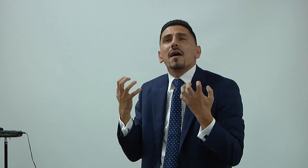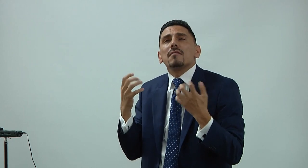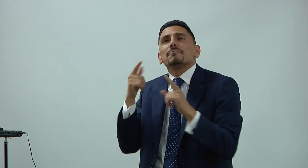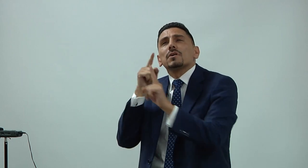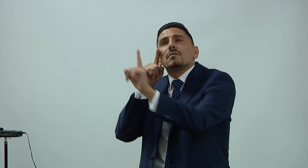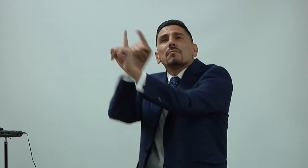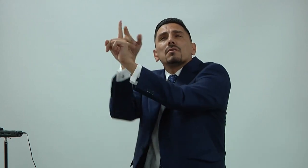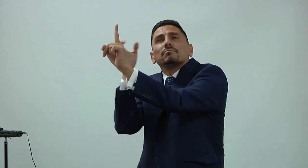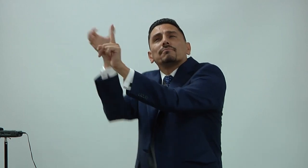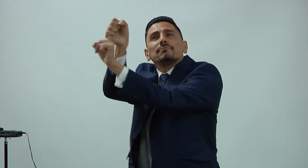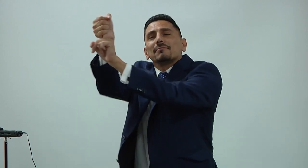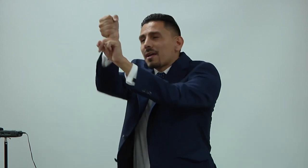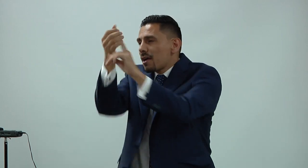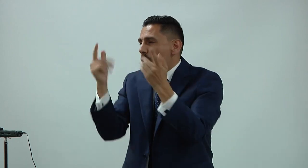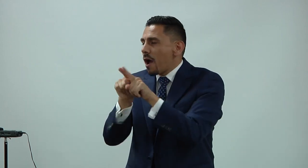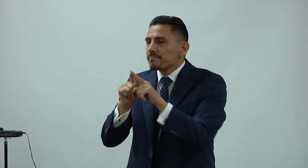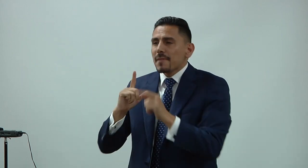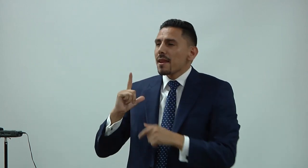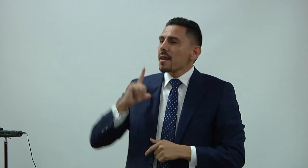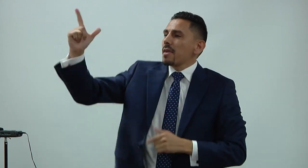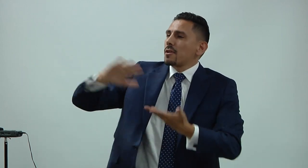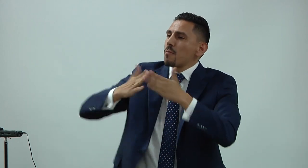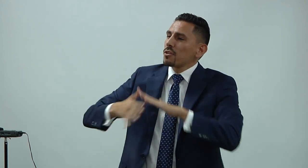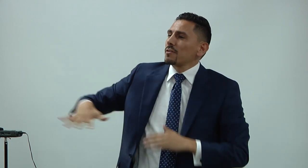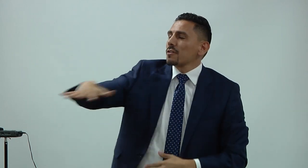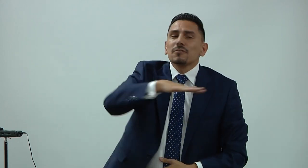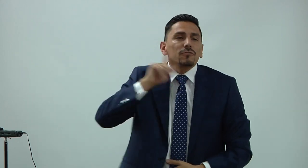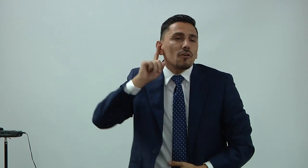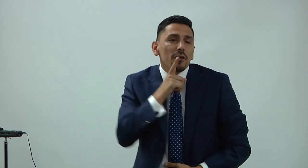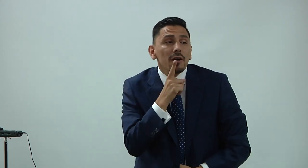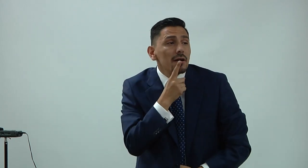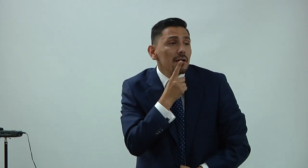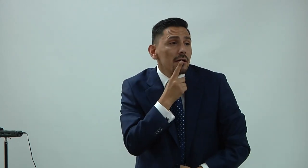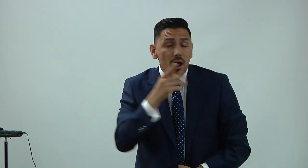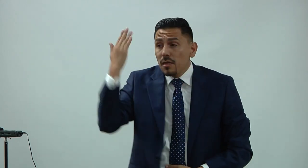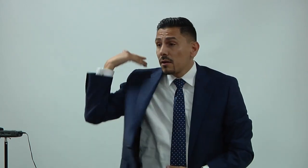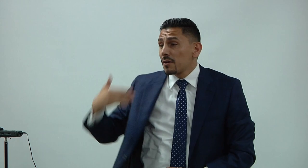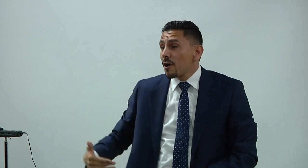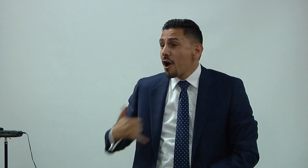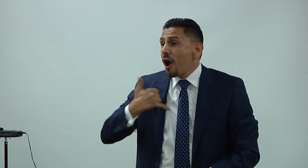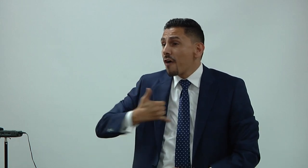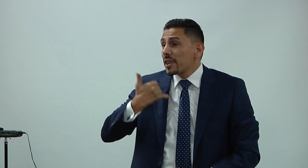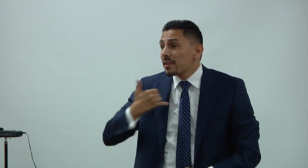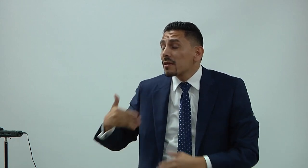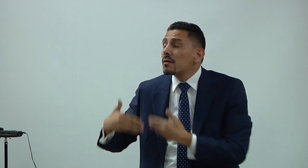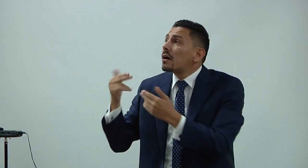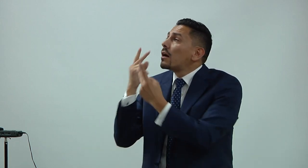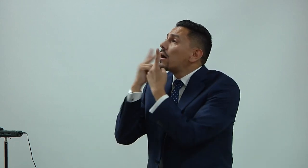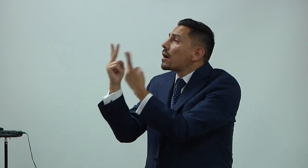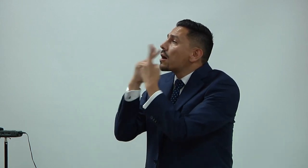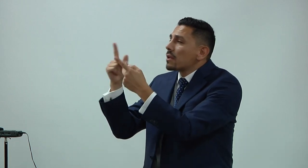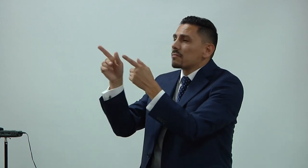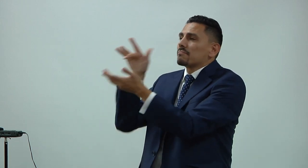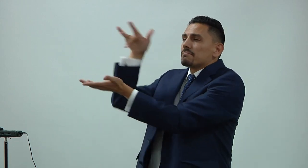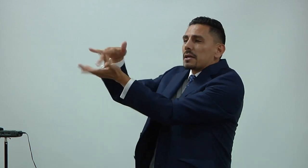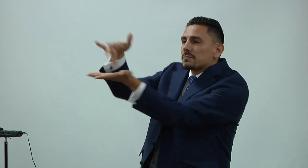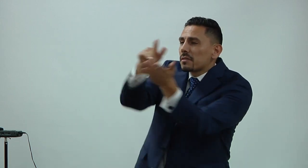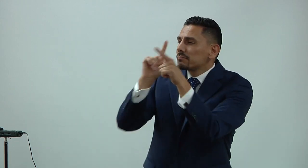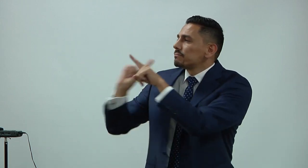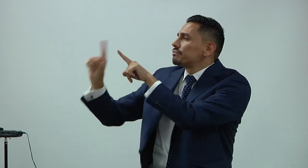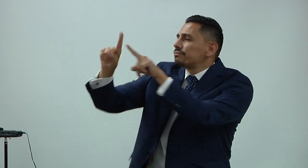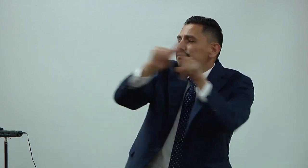Pues, hace muchos años yo quería alcanzar este sueño, de ser un líder de la comunidad. Cuando yo era más joven,